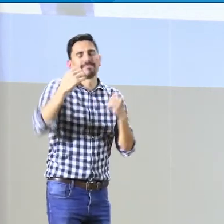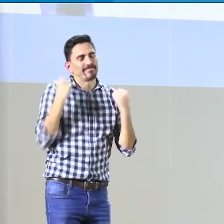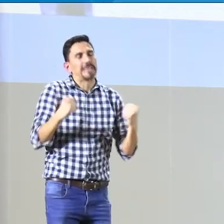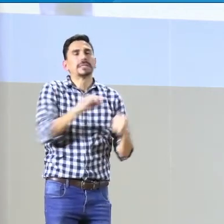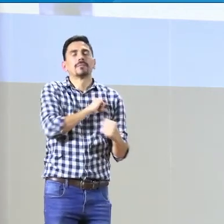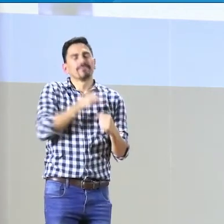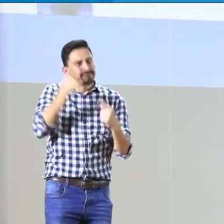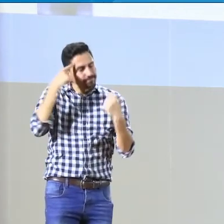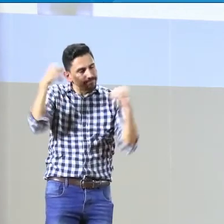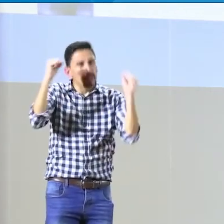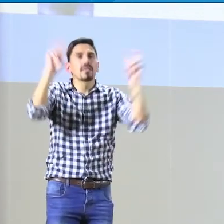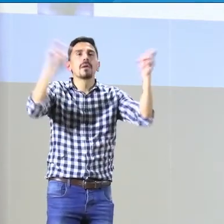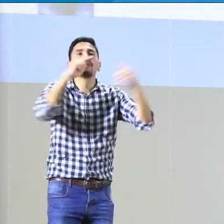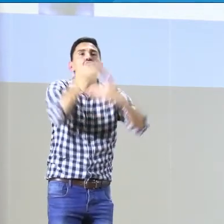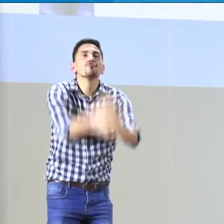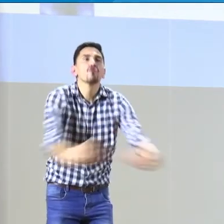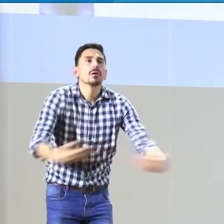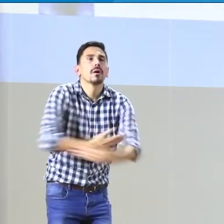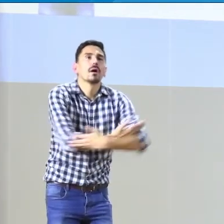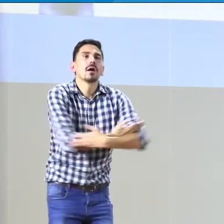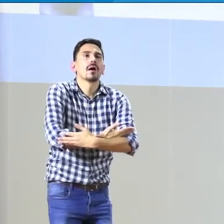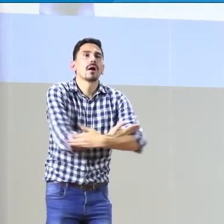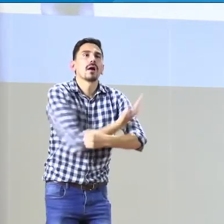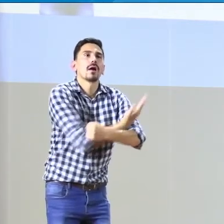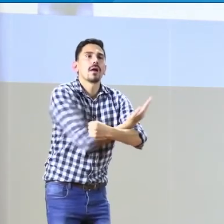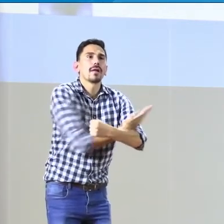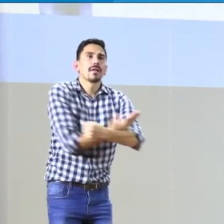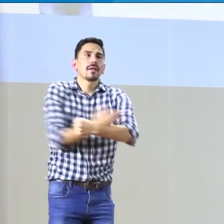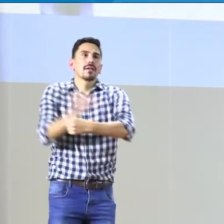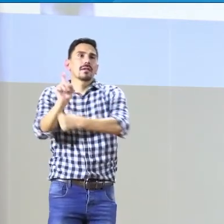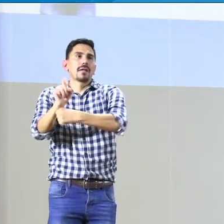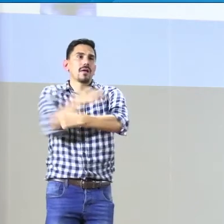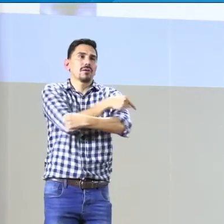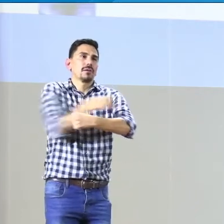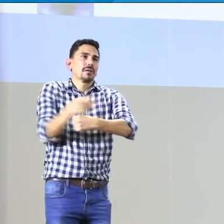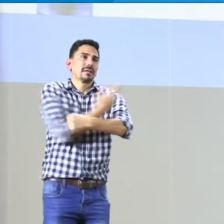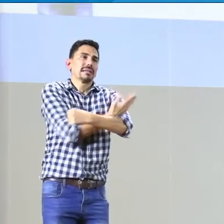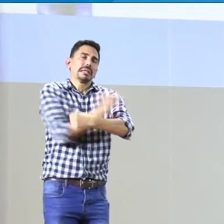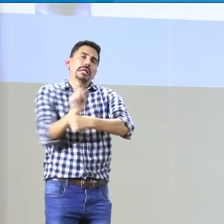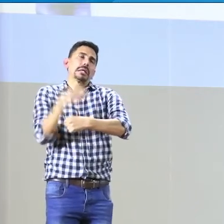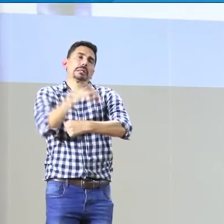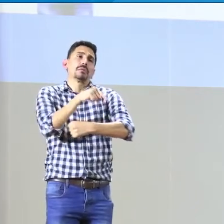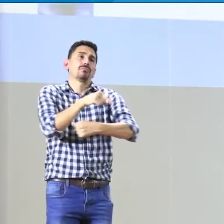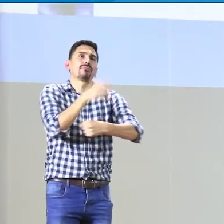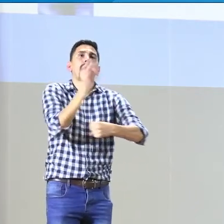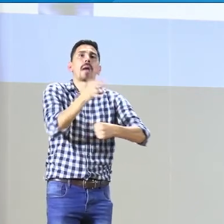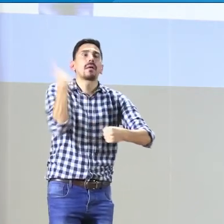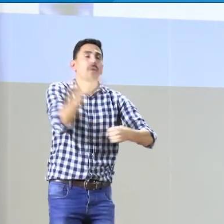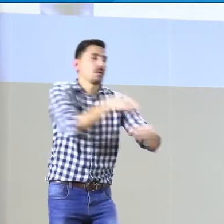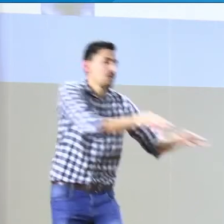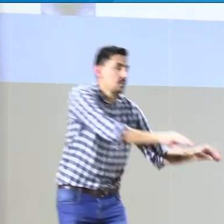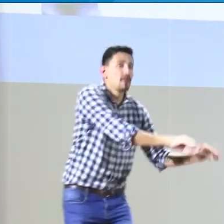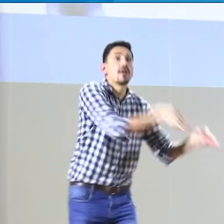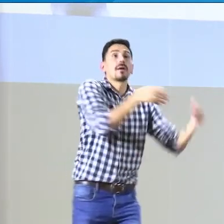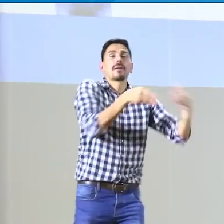Es un reto que se tiene desde el INSOR y es una preocupación que son los niños en la primera infancia de 0 a 6 años.